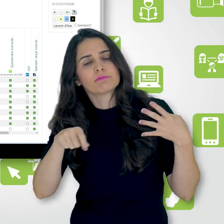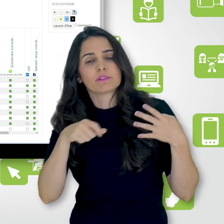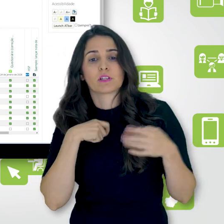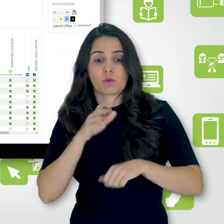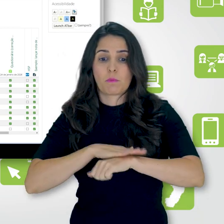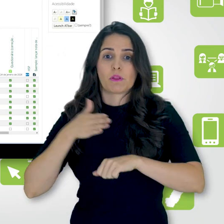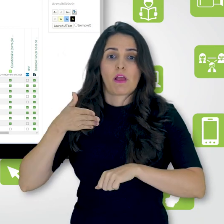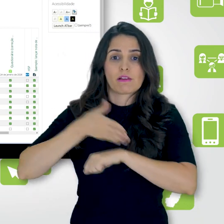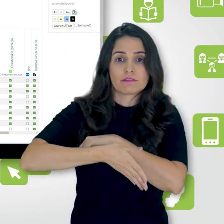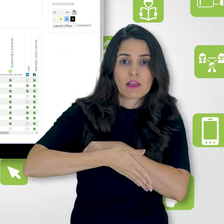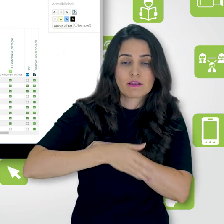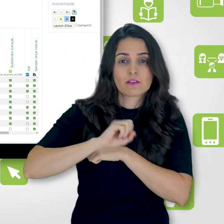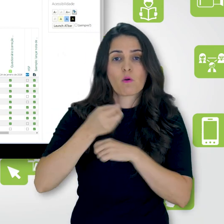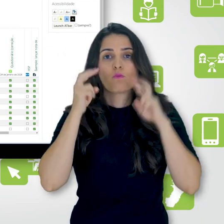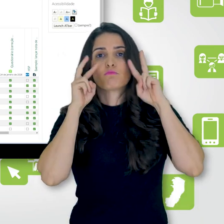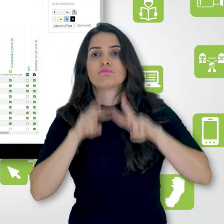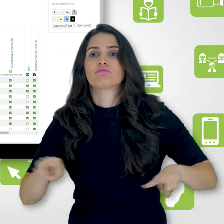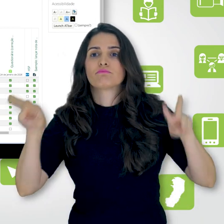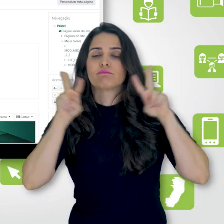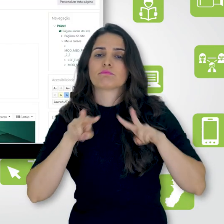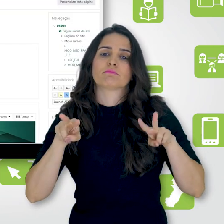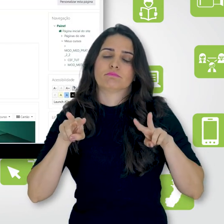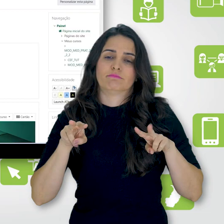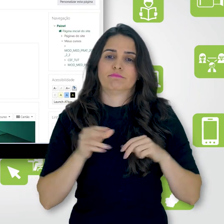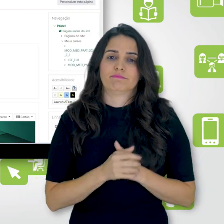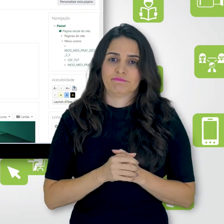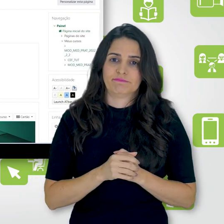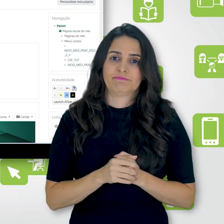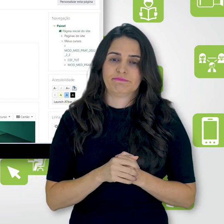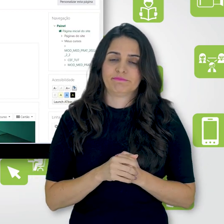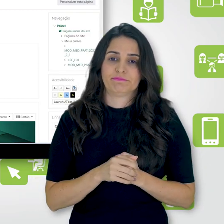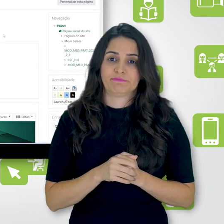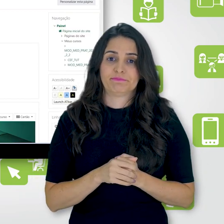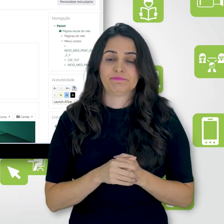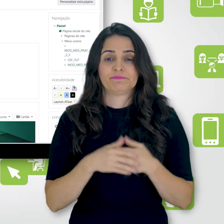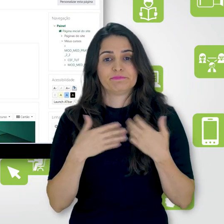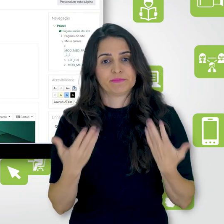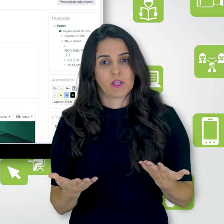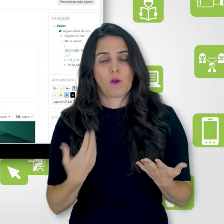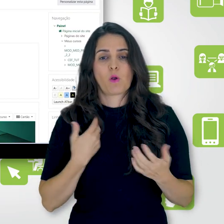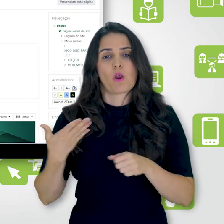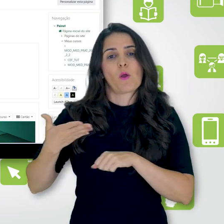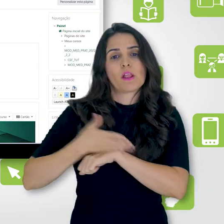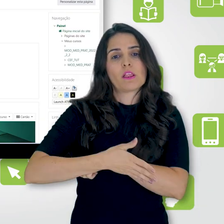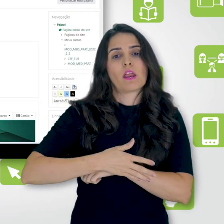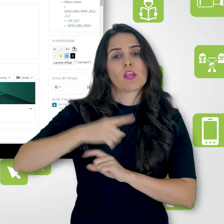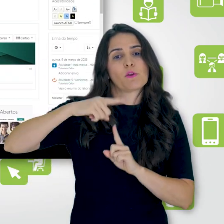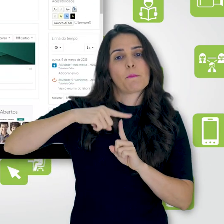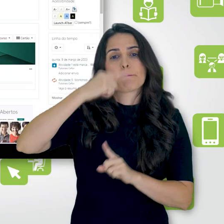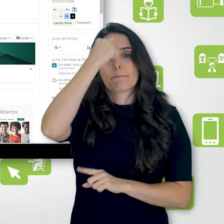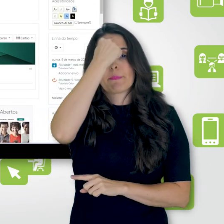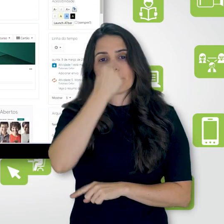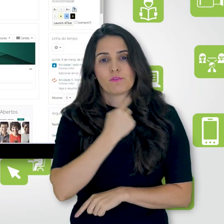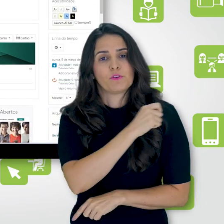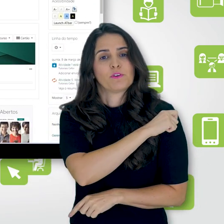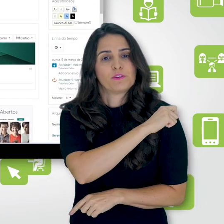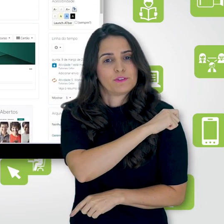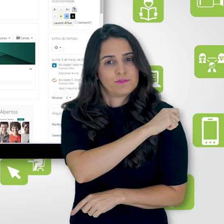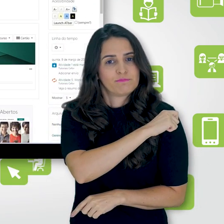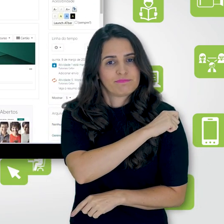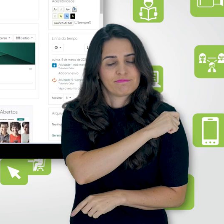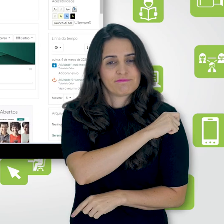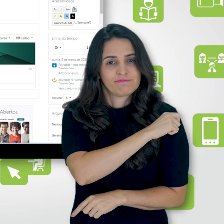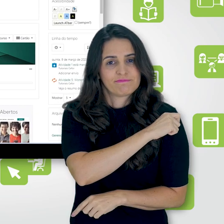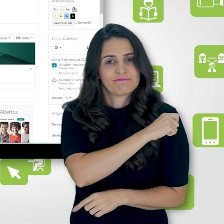acessa o curso quanto como ele visualiza. Então, agora eu estou com uma visualização de aluno.